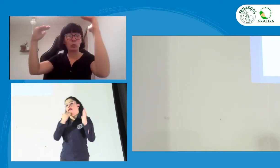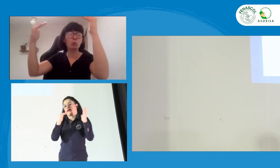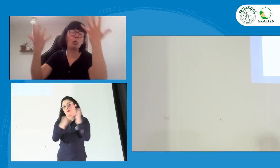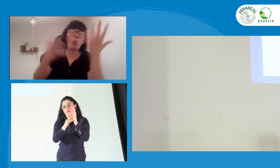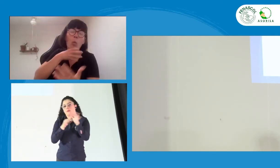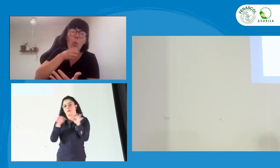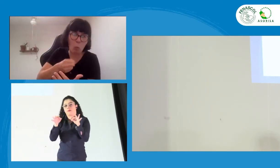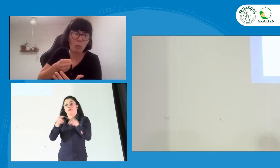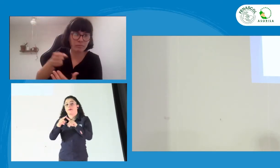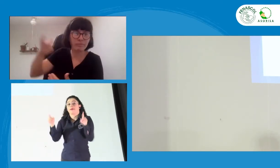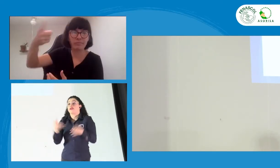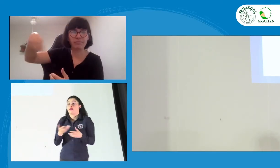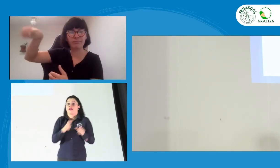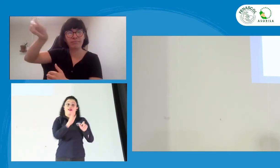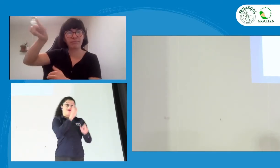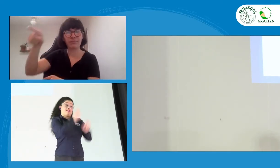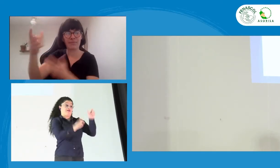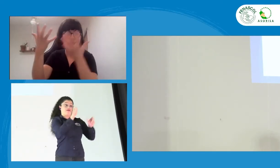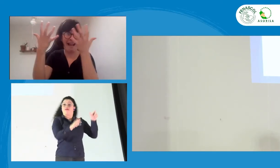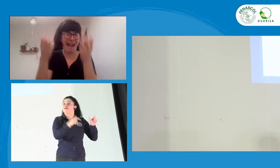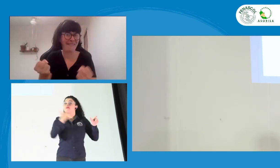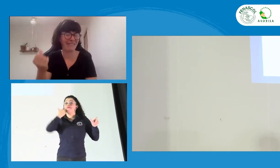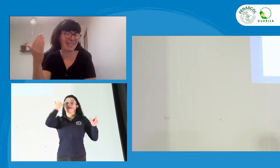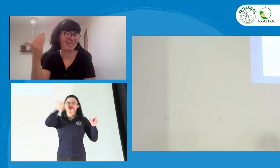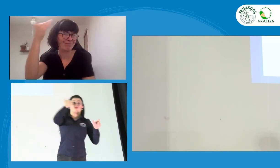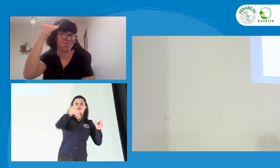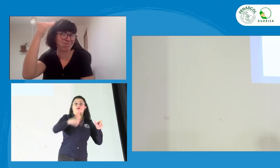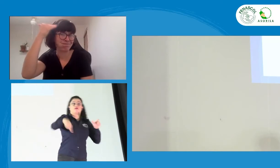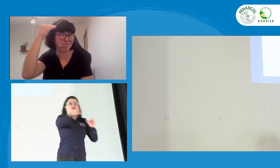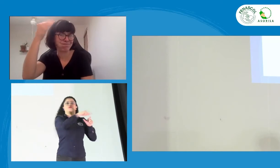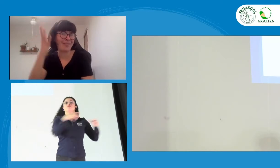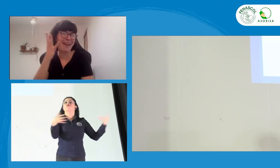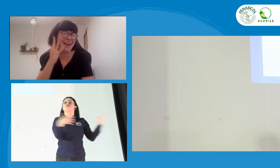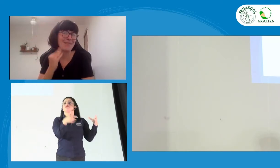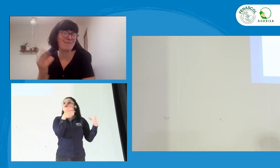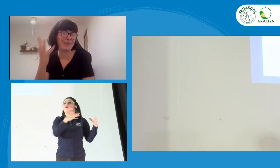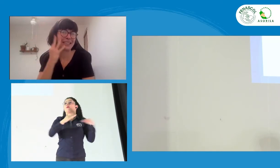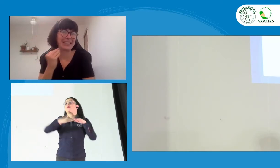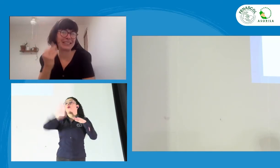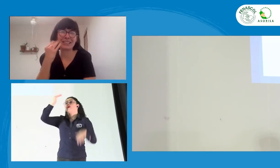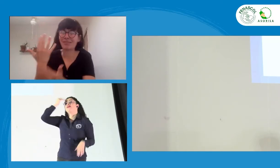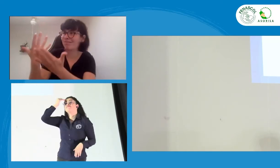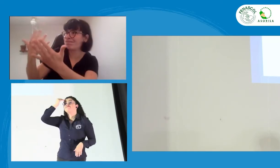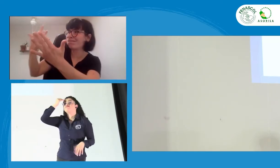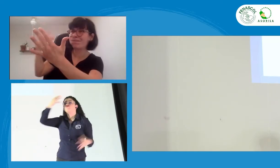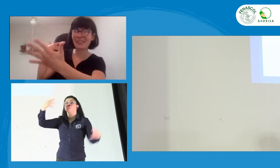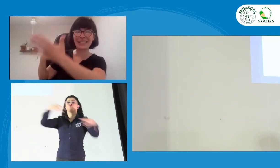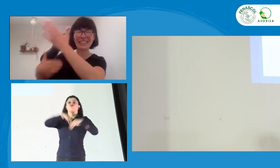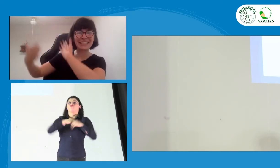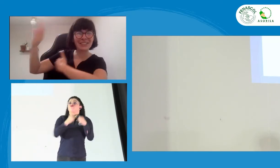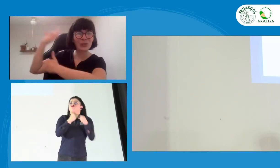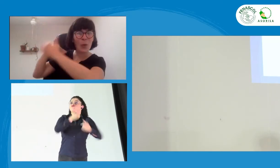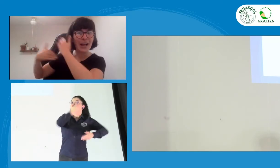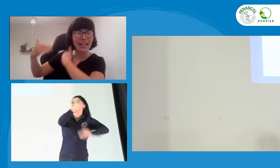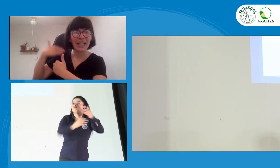los adultos sordos o incluso los adultos mayores, ellos tienen una gran